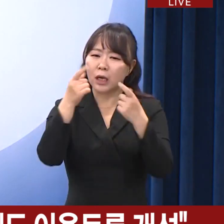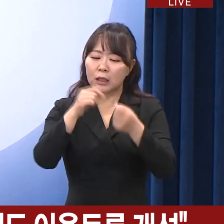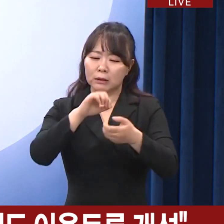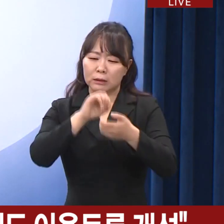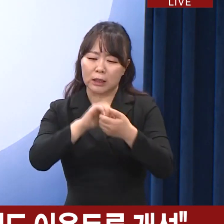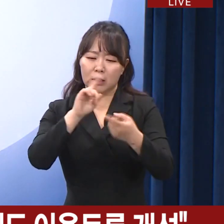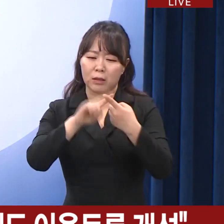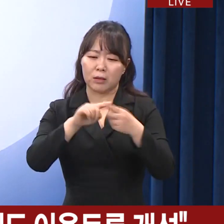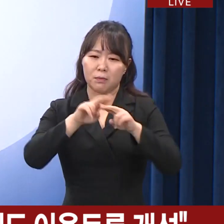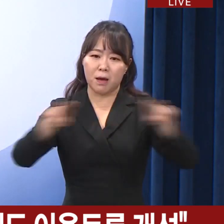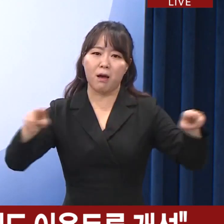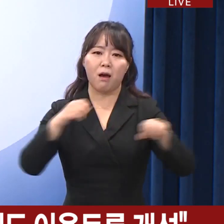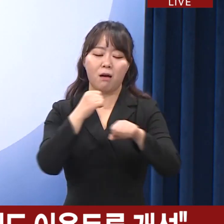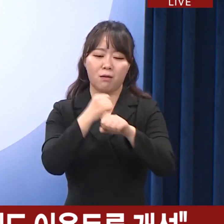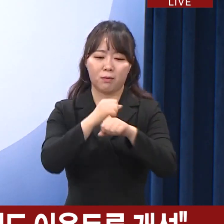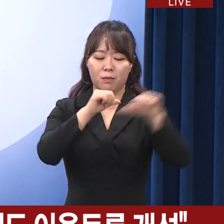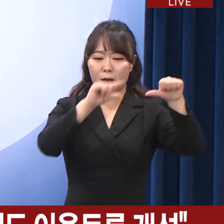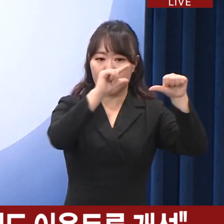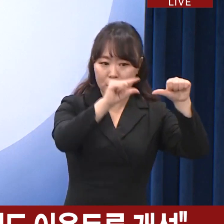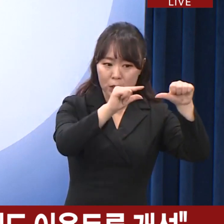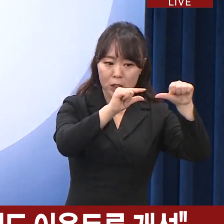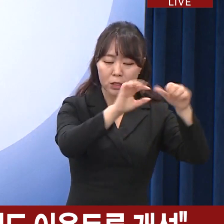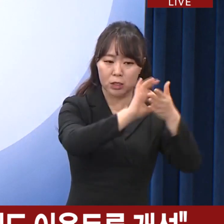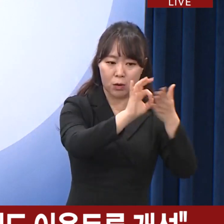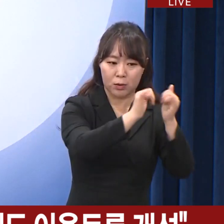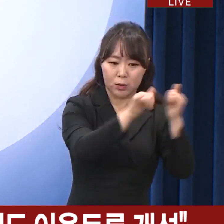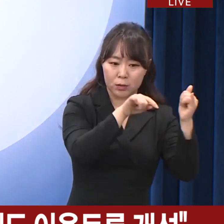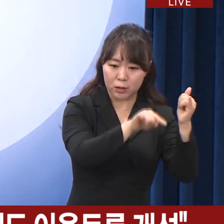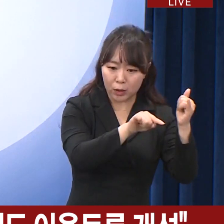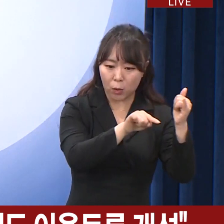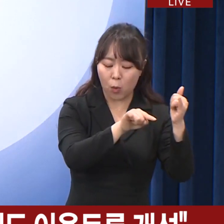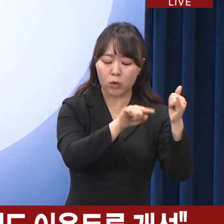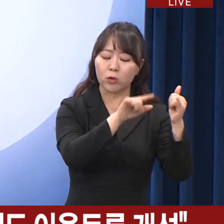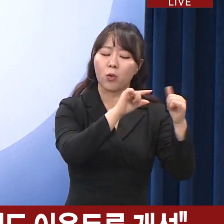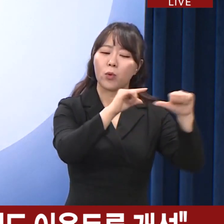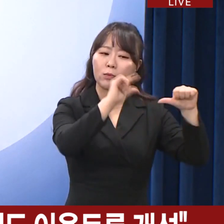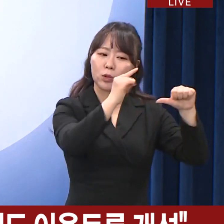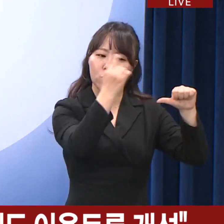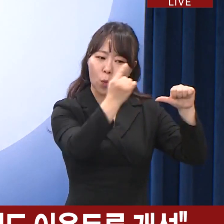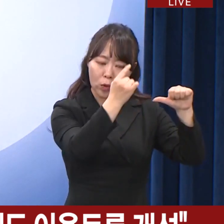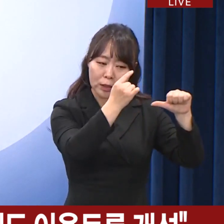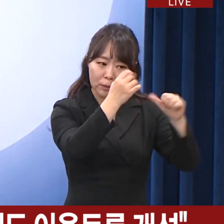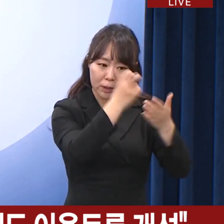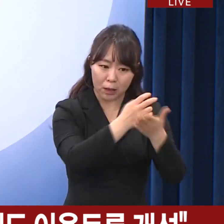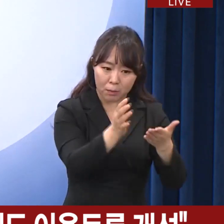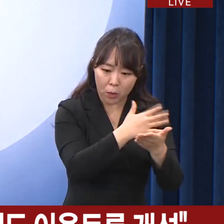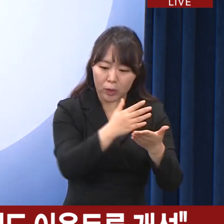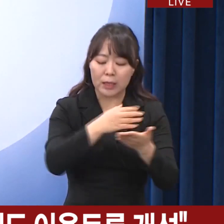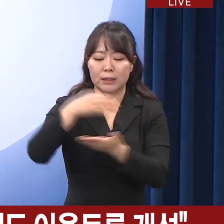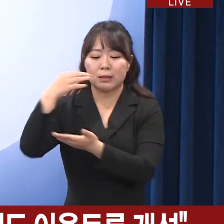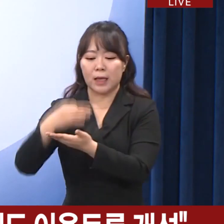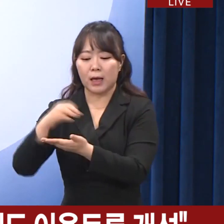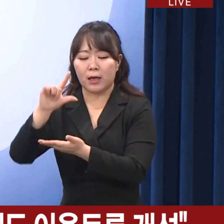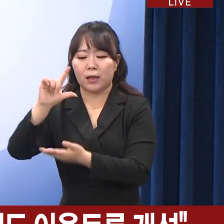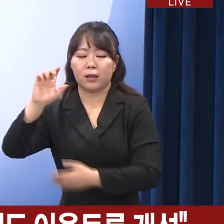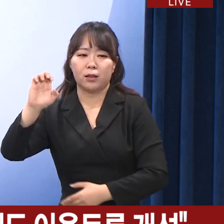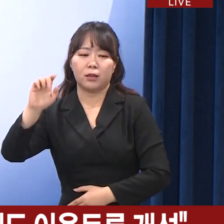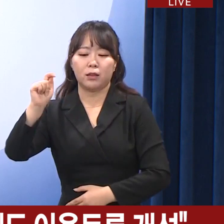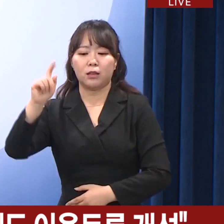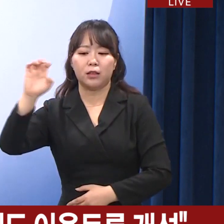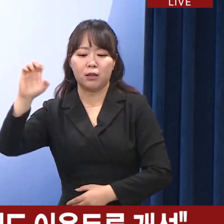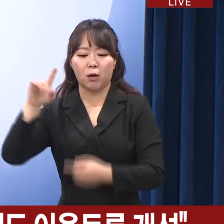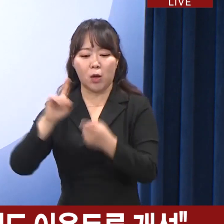제안을 폐지함으로써 5G 단말 이용자는 5G 요금제에는 없는 저가 LTE 요금제를